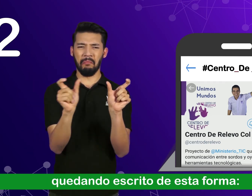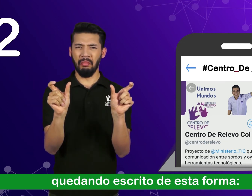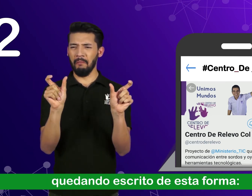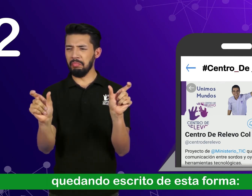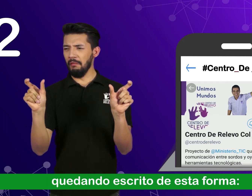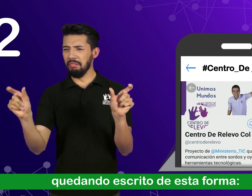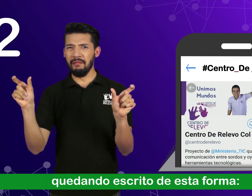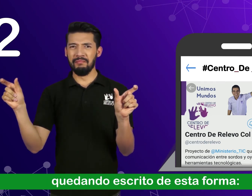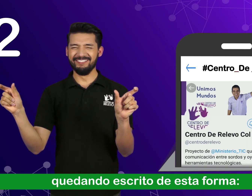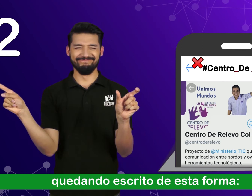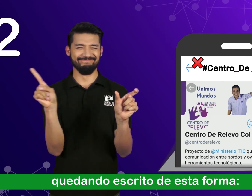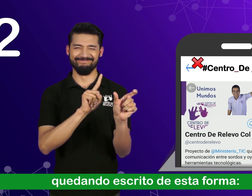Quedando escrito de esta forma.